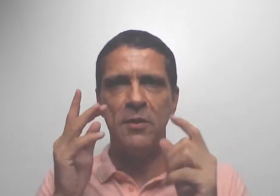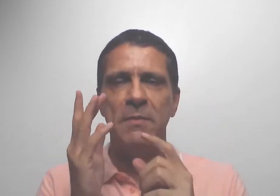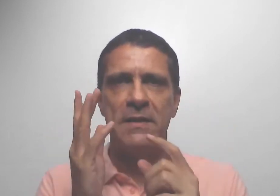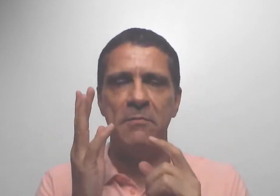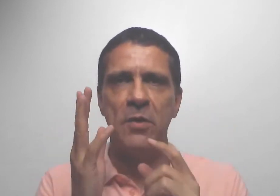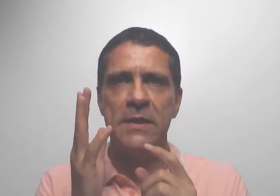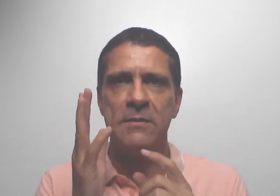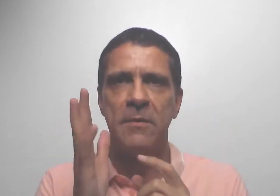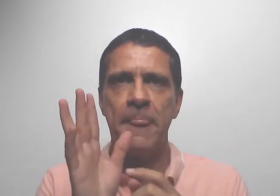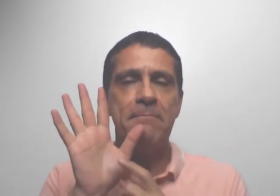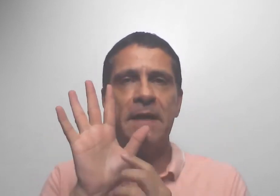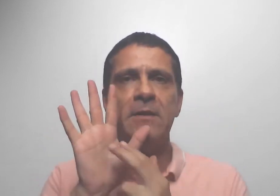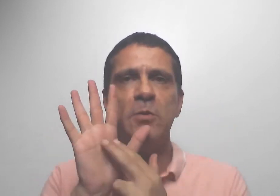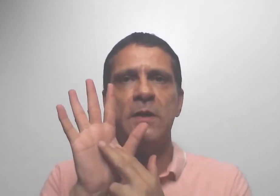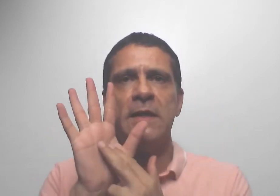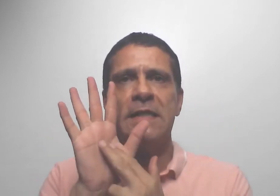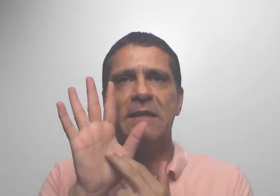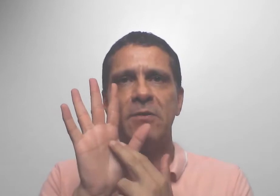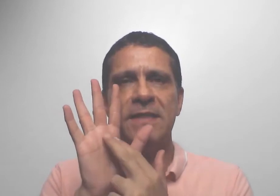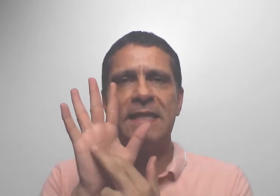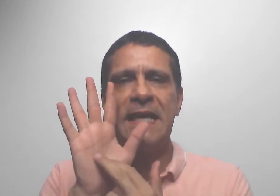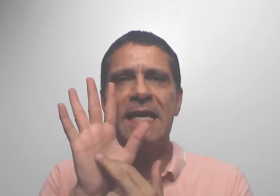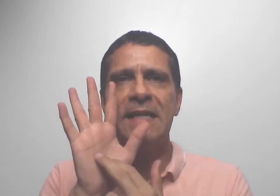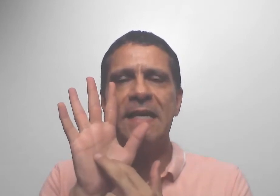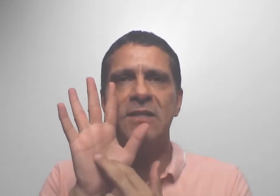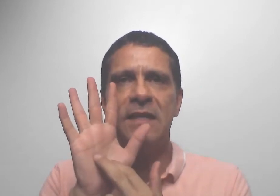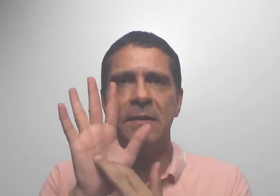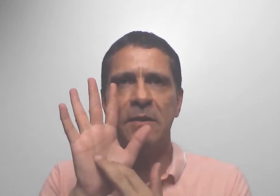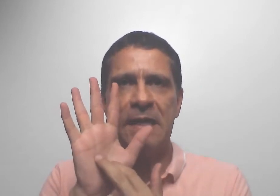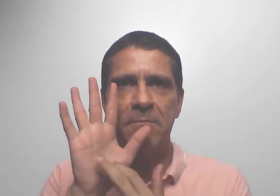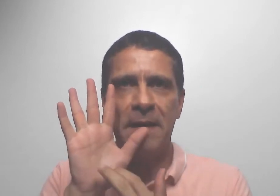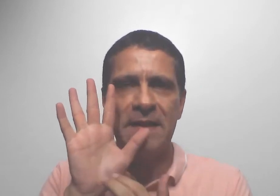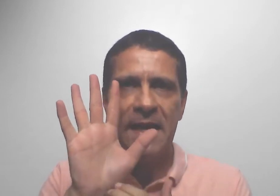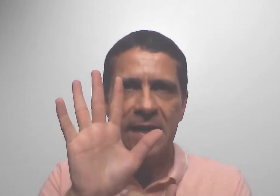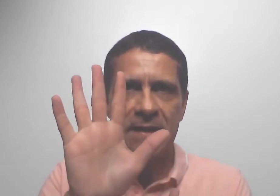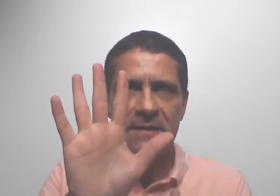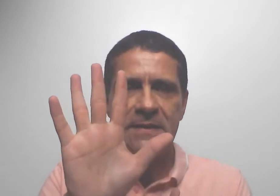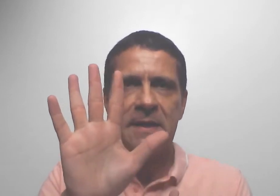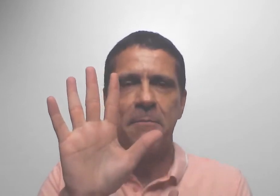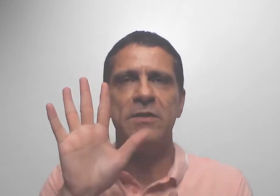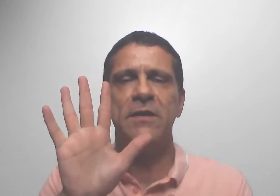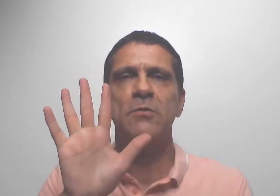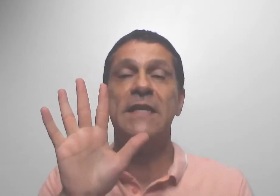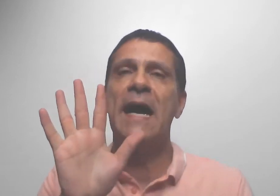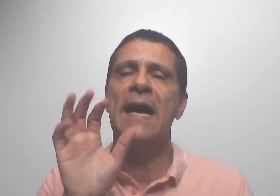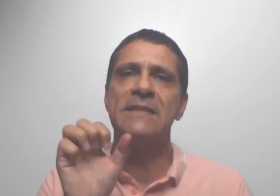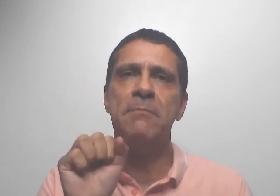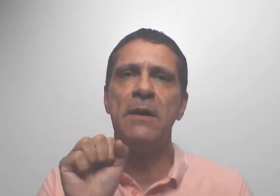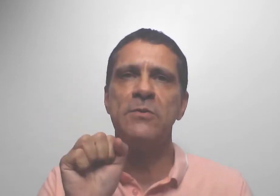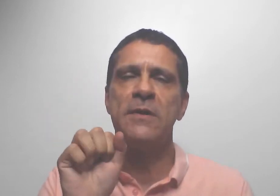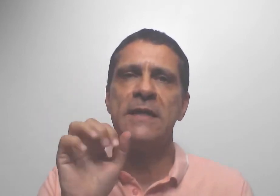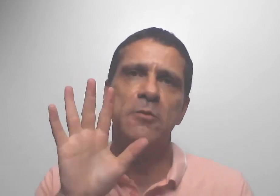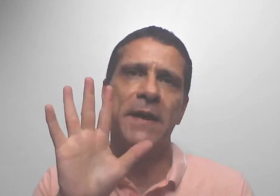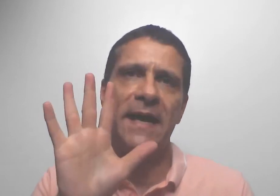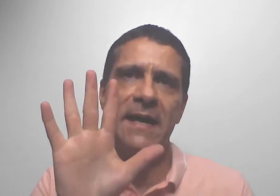do seu metabolismo. Lembrando que você tem maneiras para você usar as mãos, tanto para